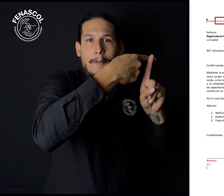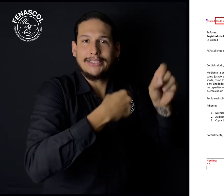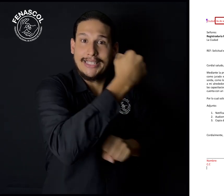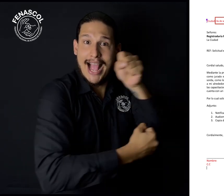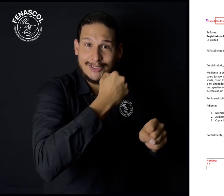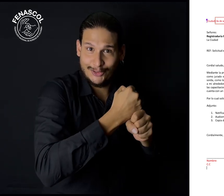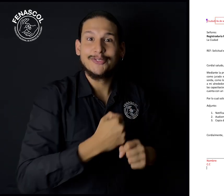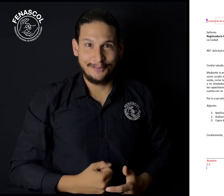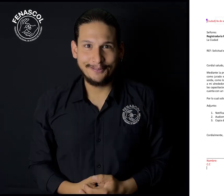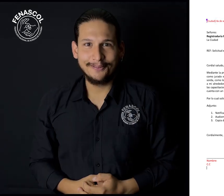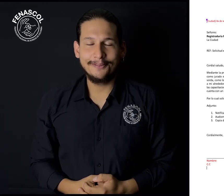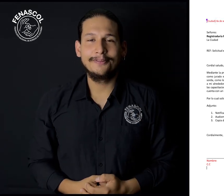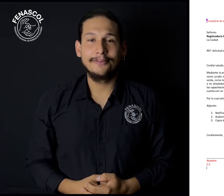Día, mes y año.